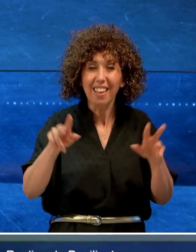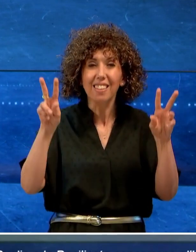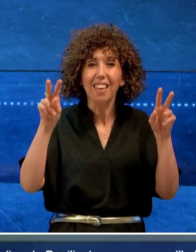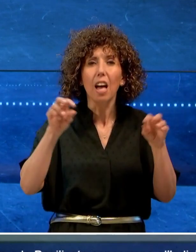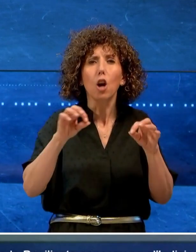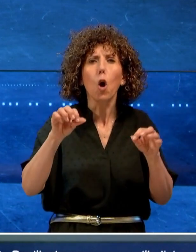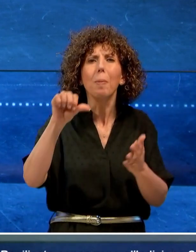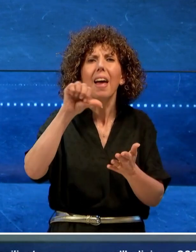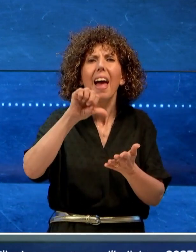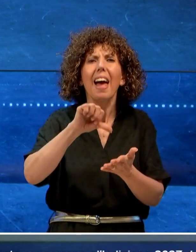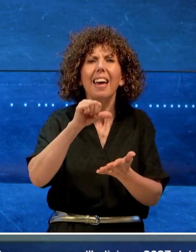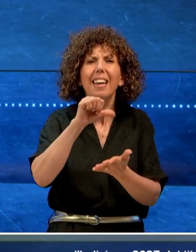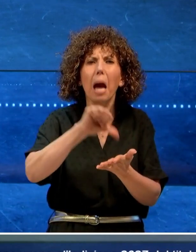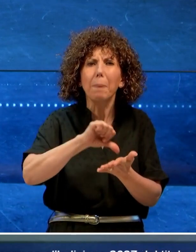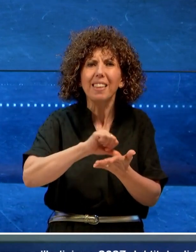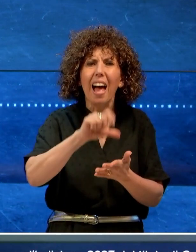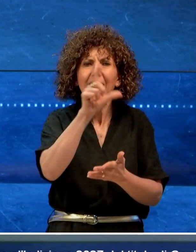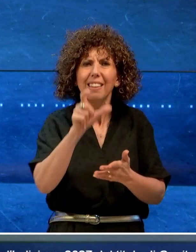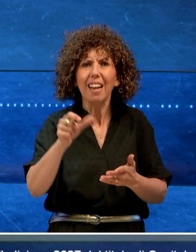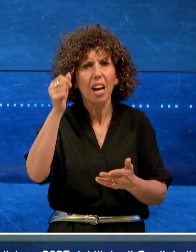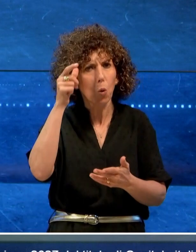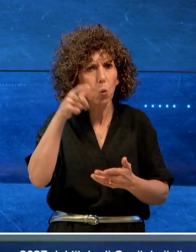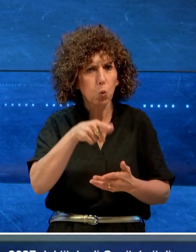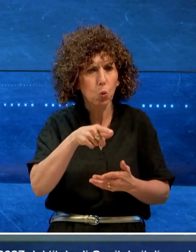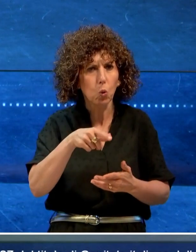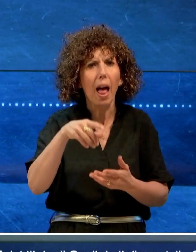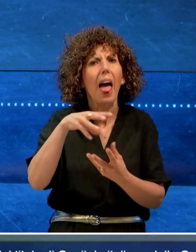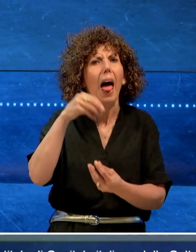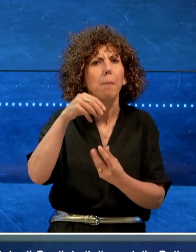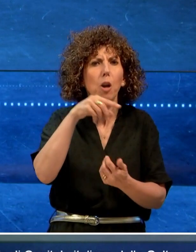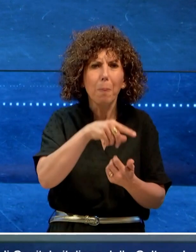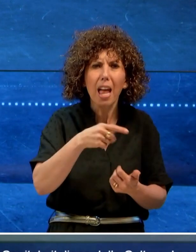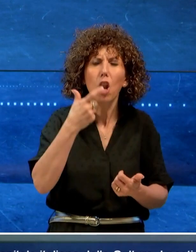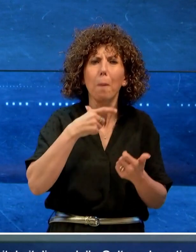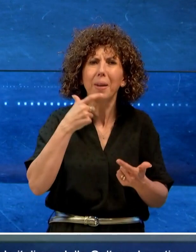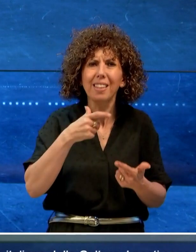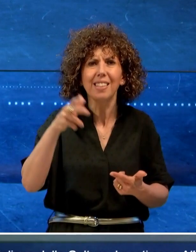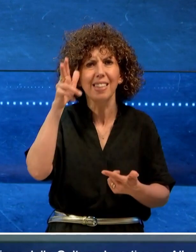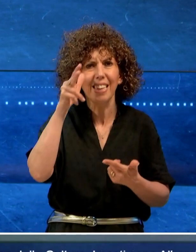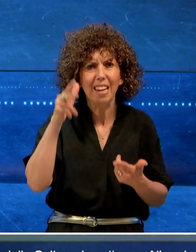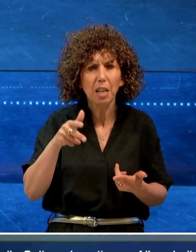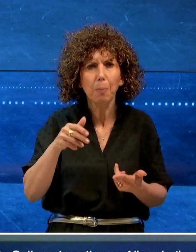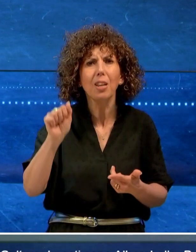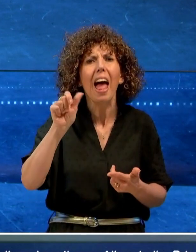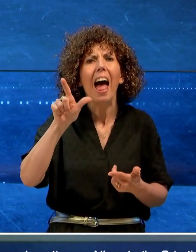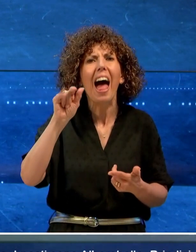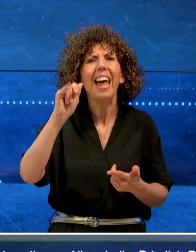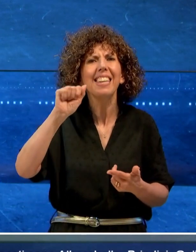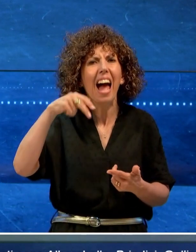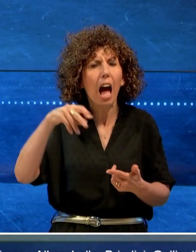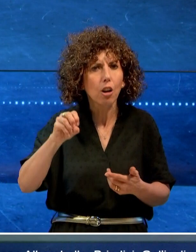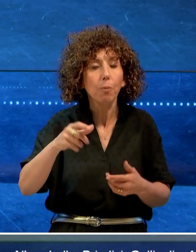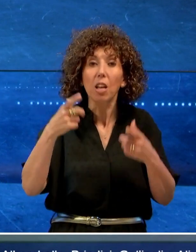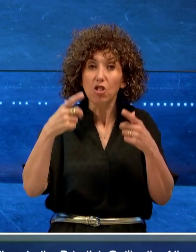Capitale Italiana della Cultura. I posti sono Alberobello, Brindisi, Gallipoli e Aliano. La città